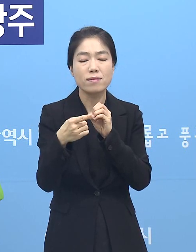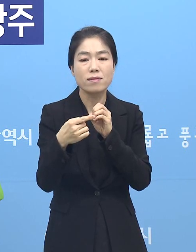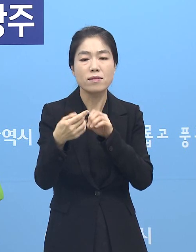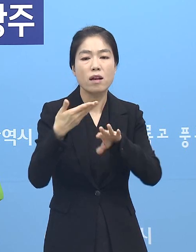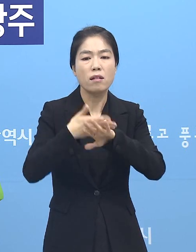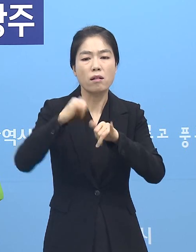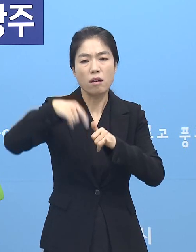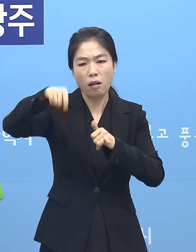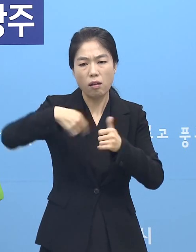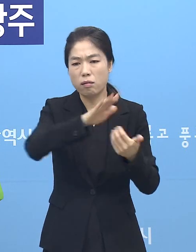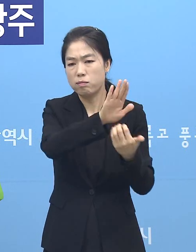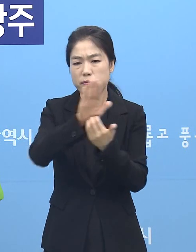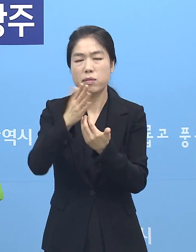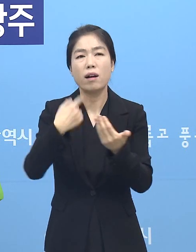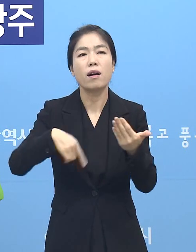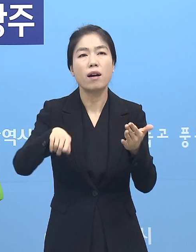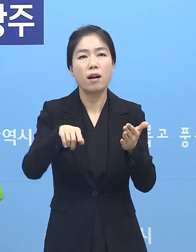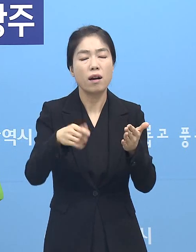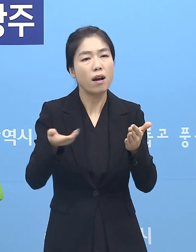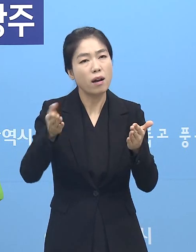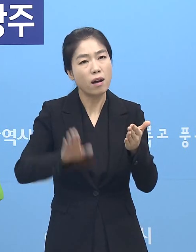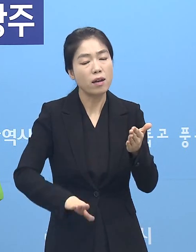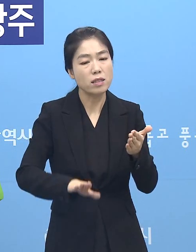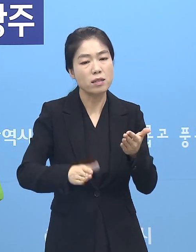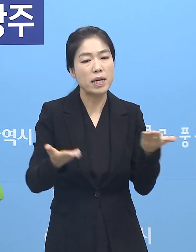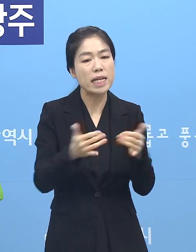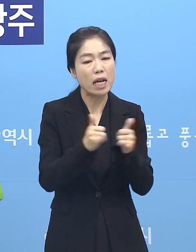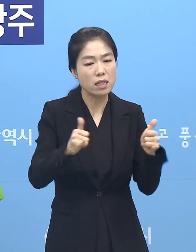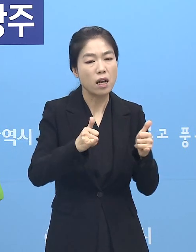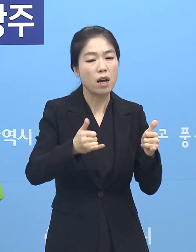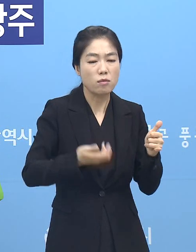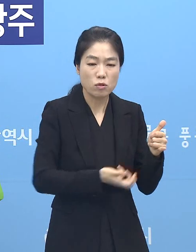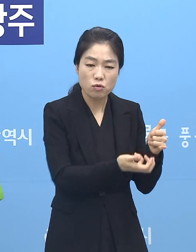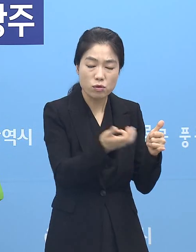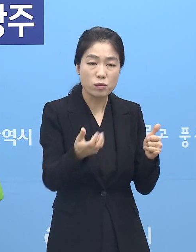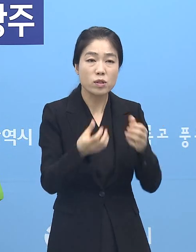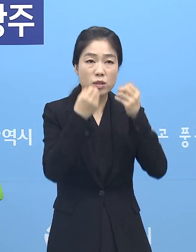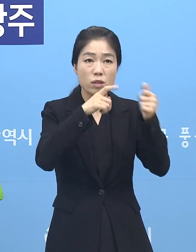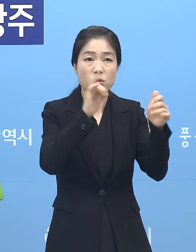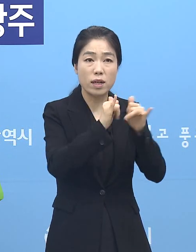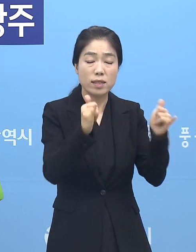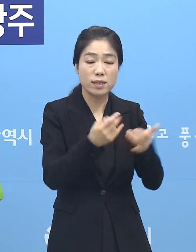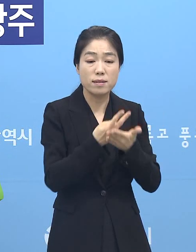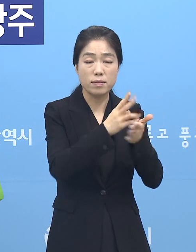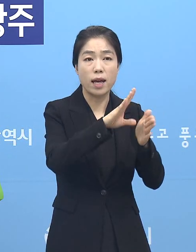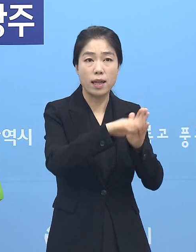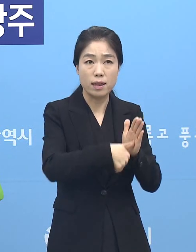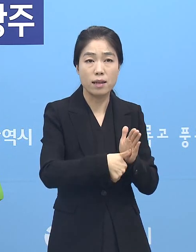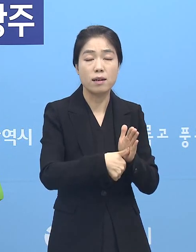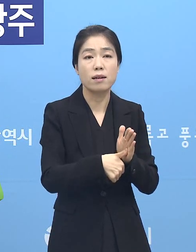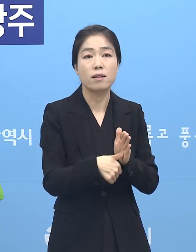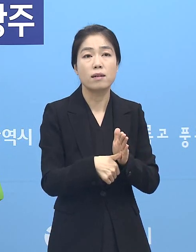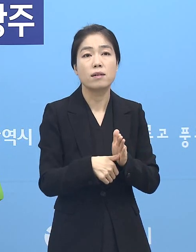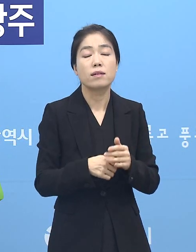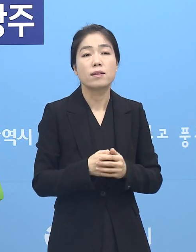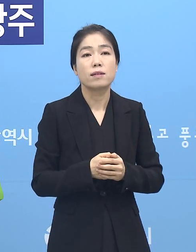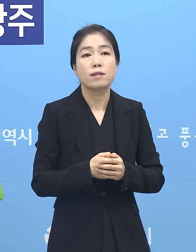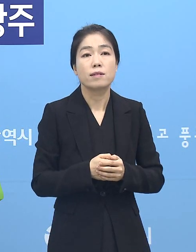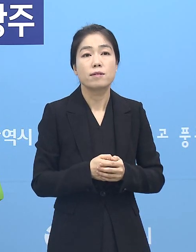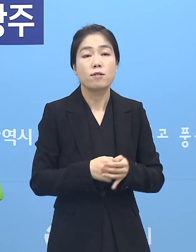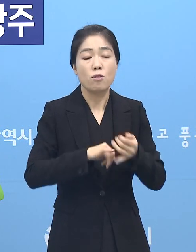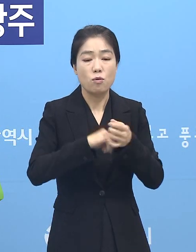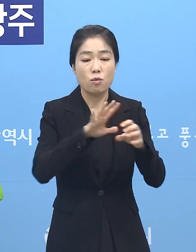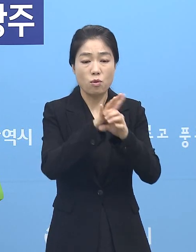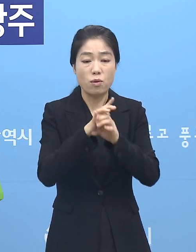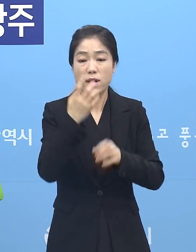줄여놨습니다마는 직원들의 움직임이라든가 또 신규 환자 입원할 때 역시 저희들이 반드시